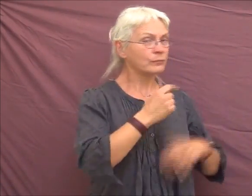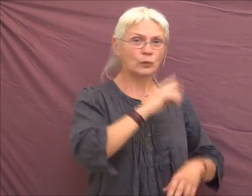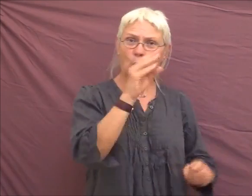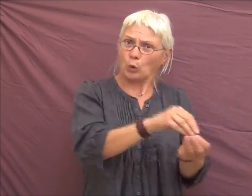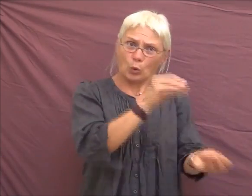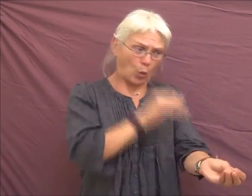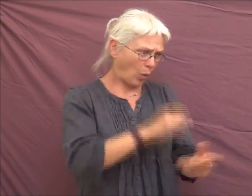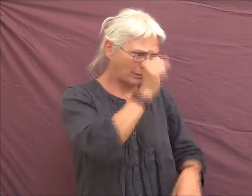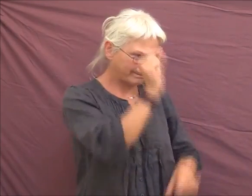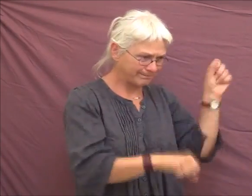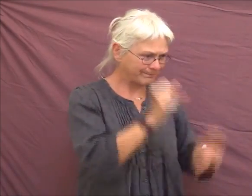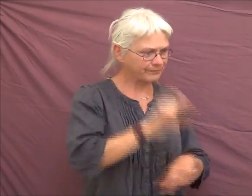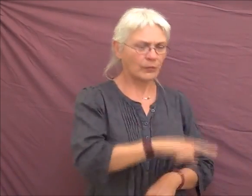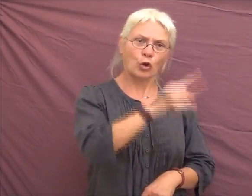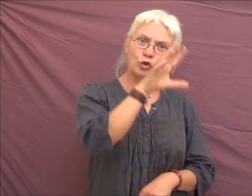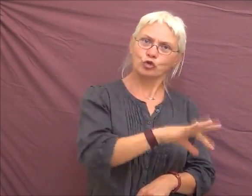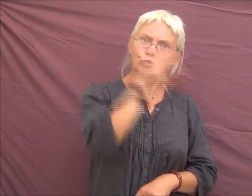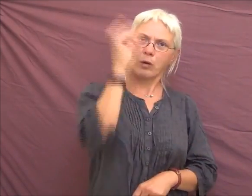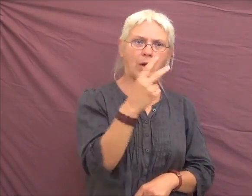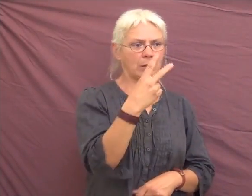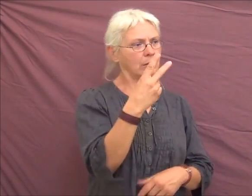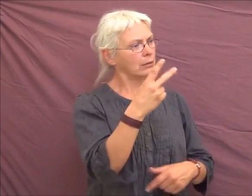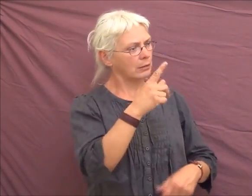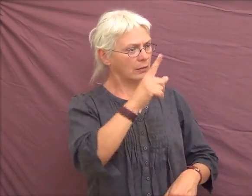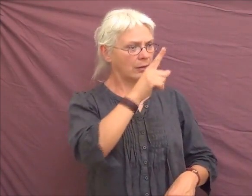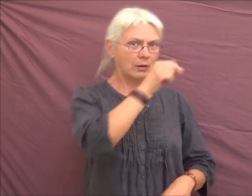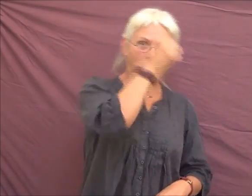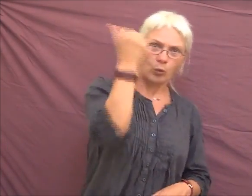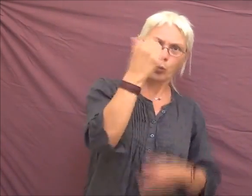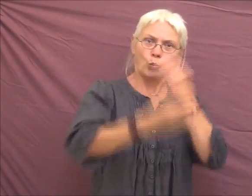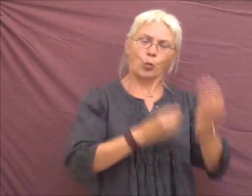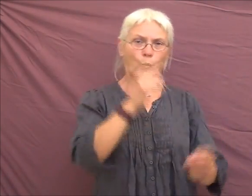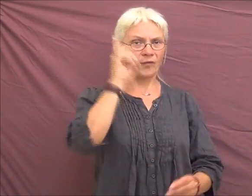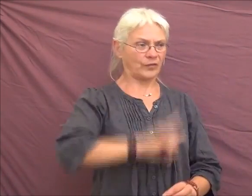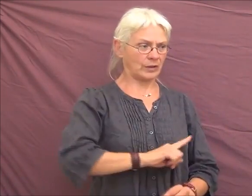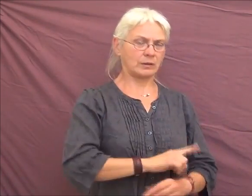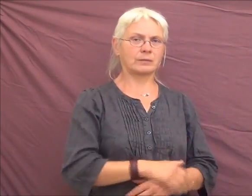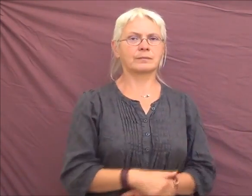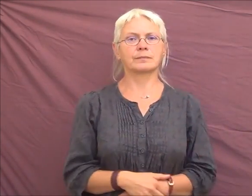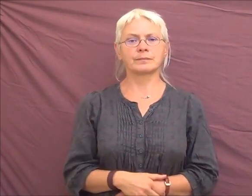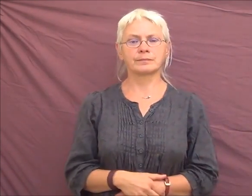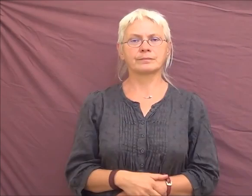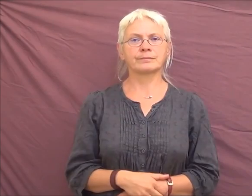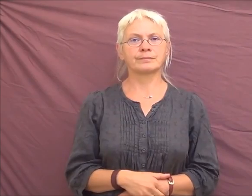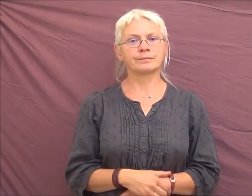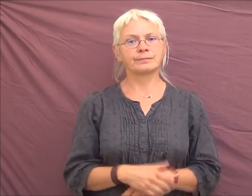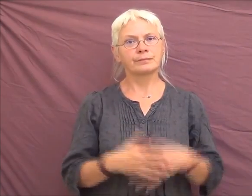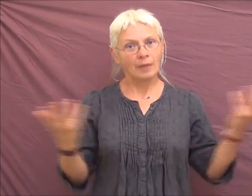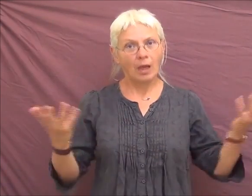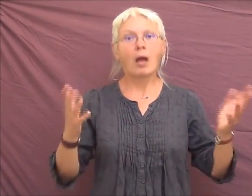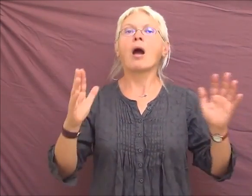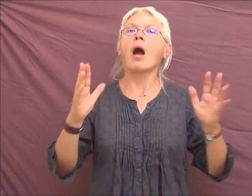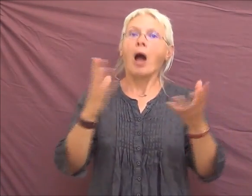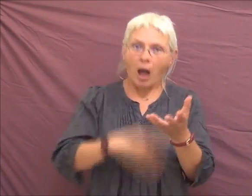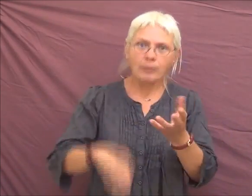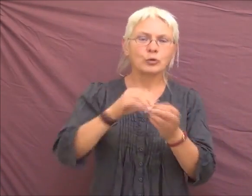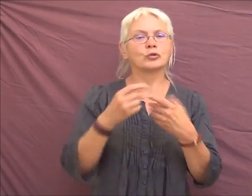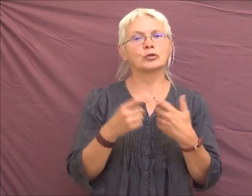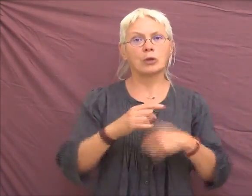mâle ou femelle. Sans compter les innombrables heures que les uns et les autres devront passer en rééducation auprès du corps médical et paramédical